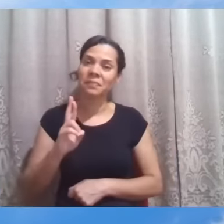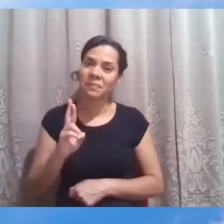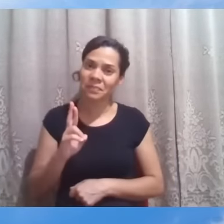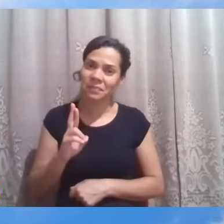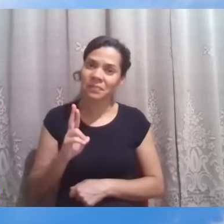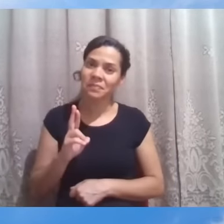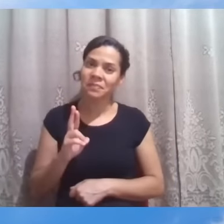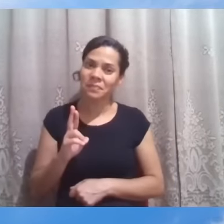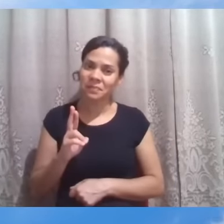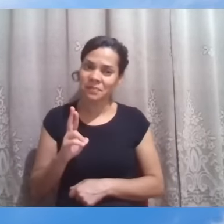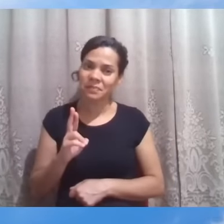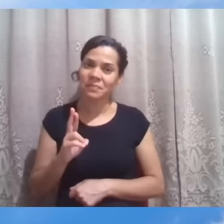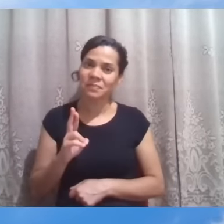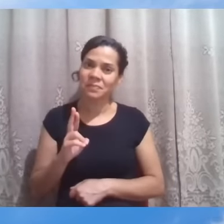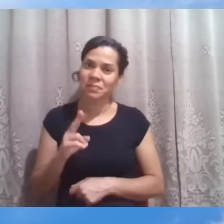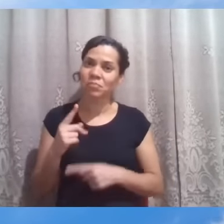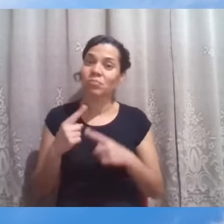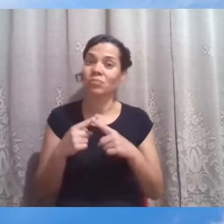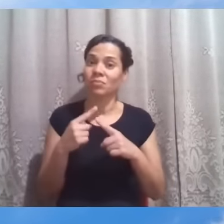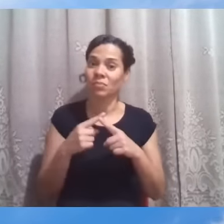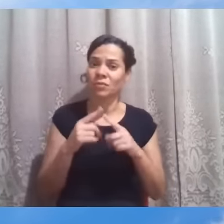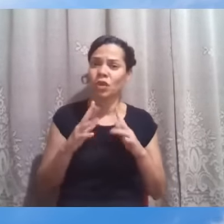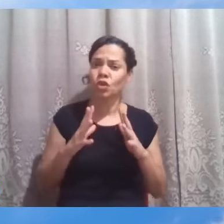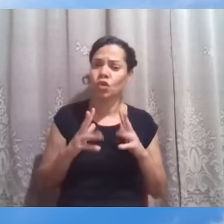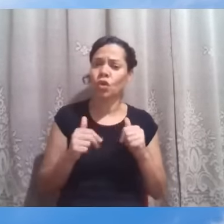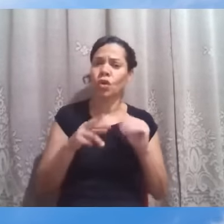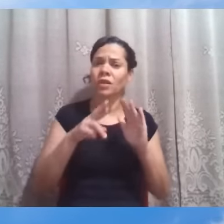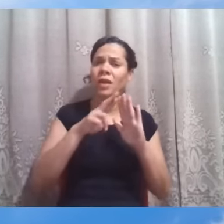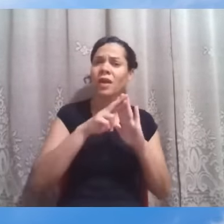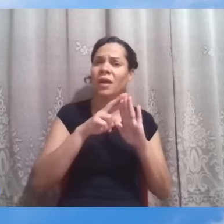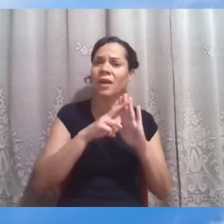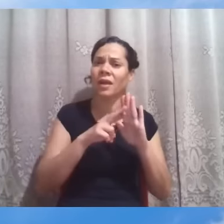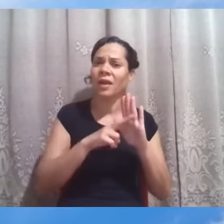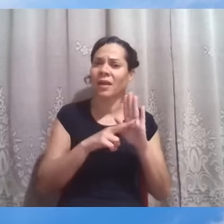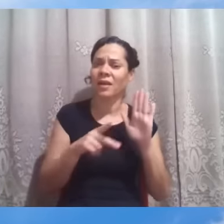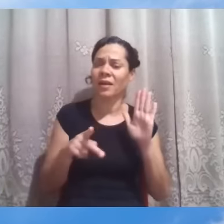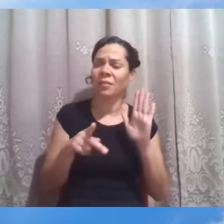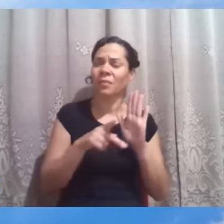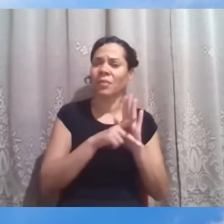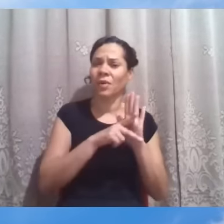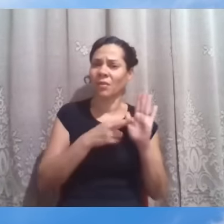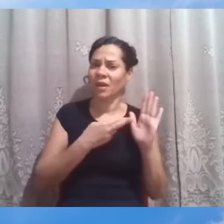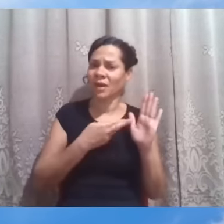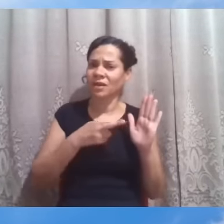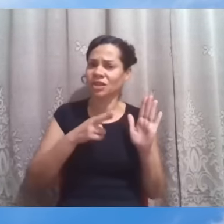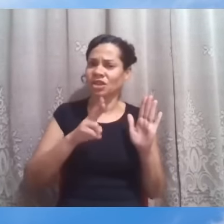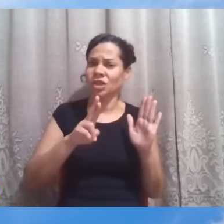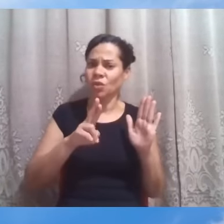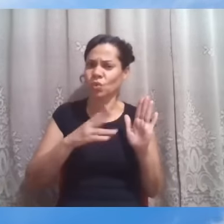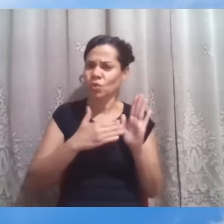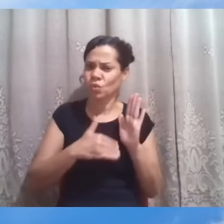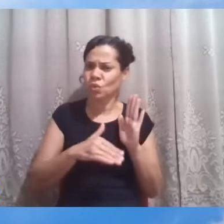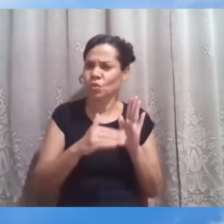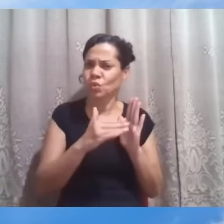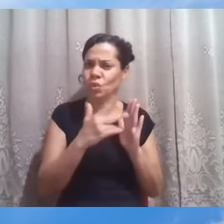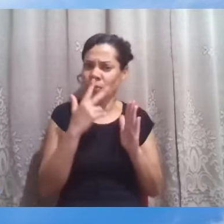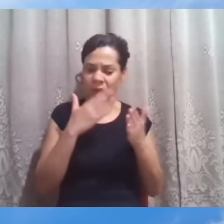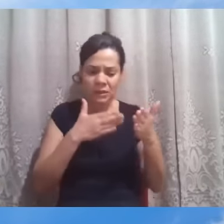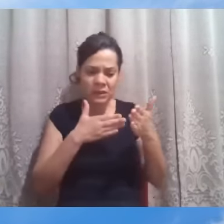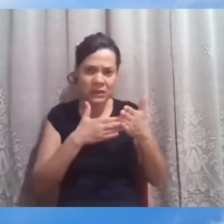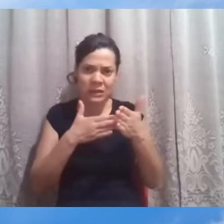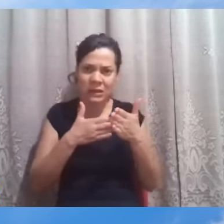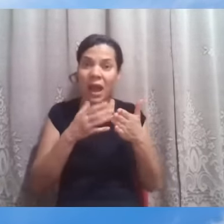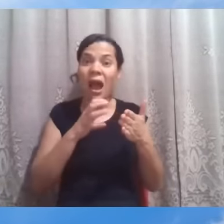Toda regra religiosa estabelecida, todo dogmatismo que nos impeça de expandir mais o amor,